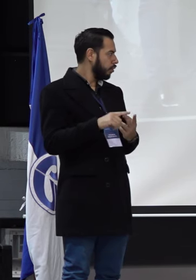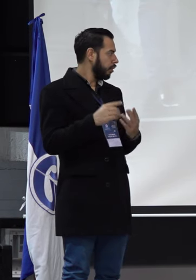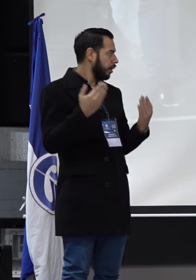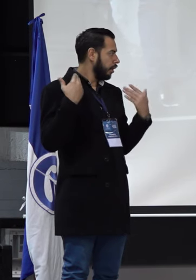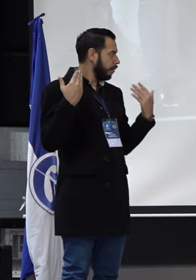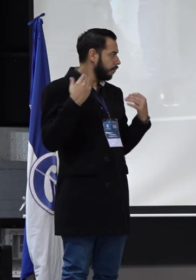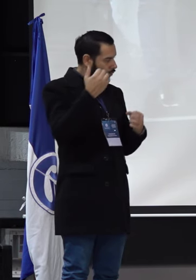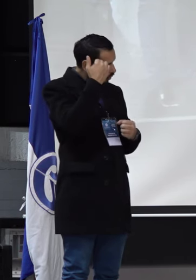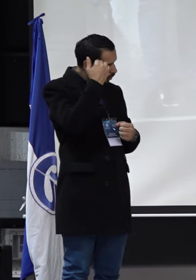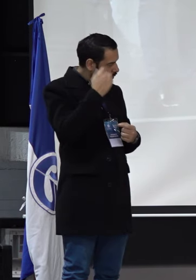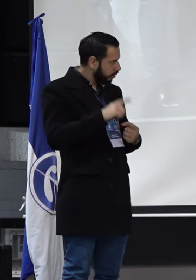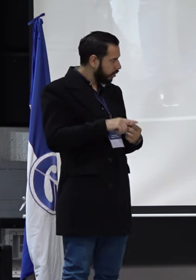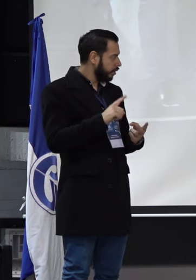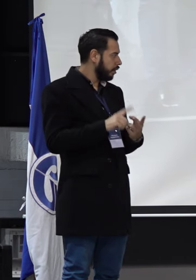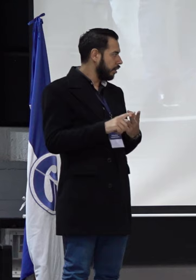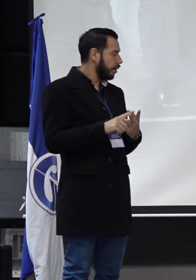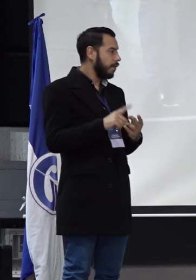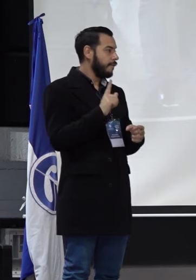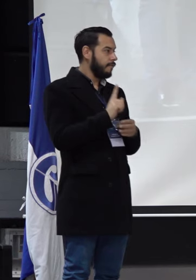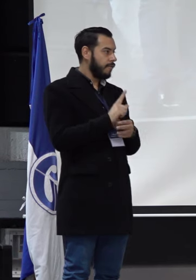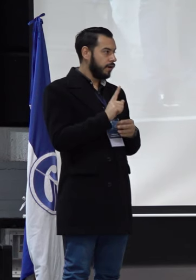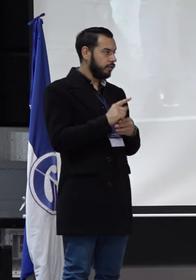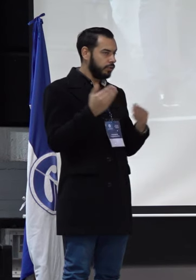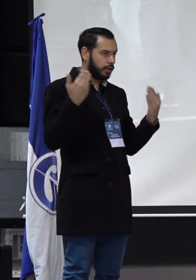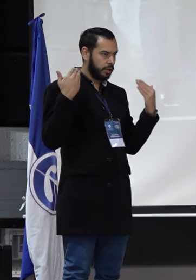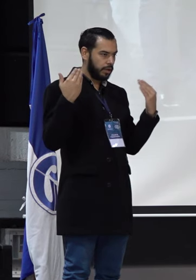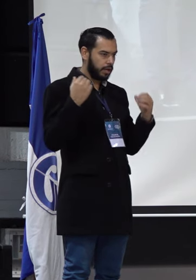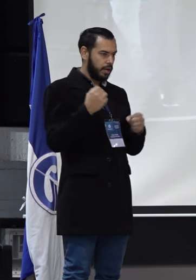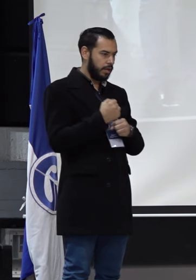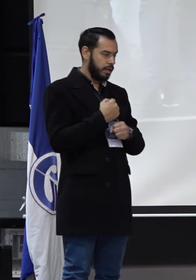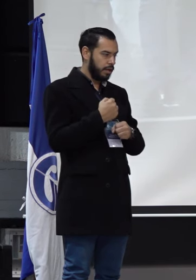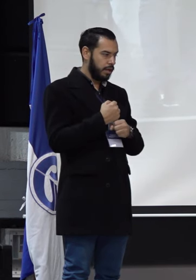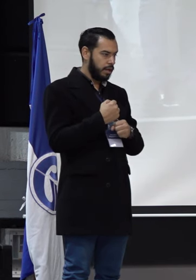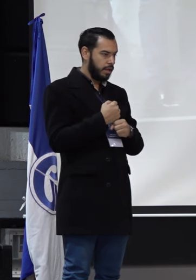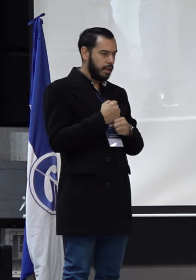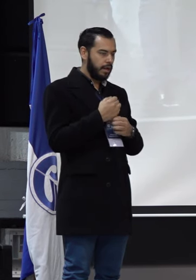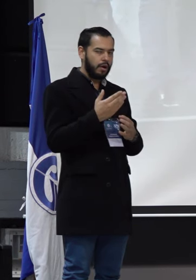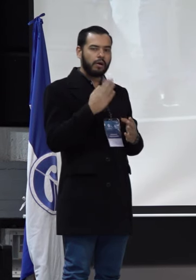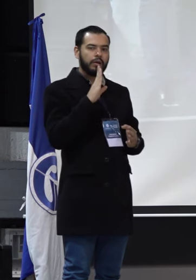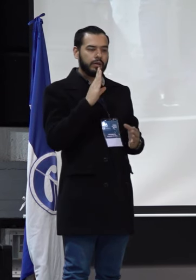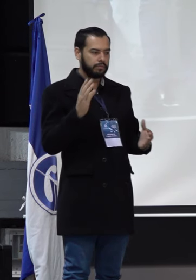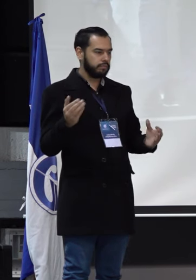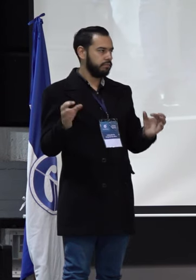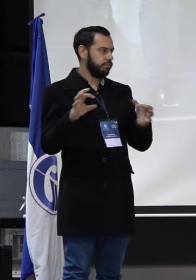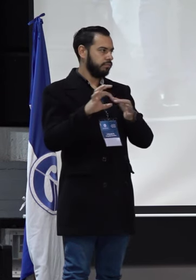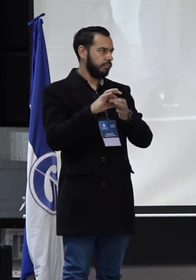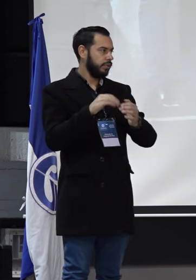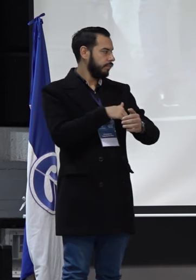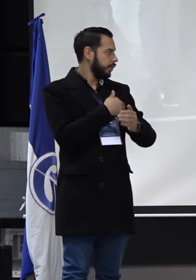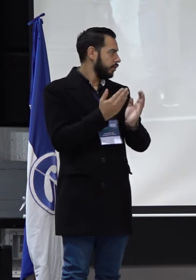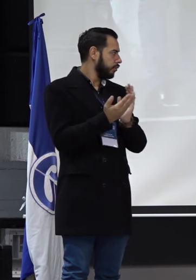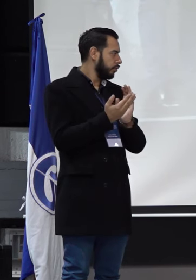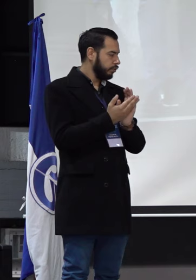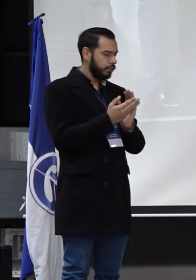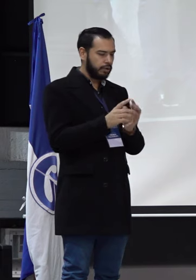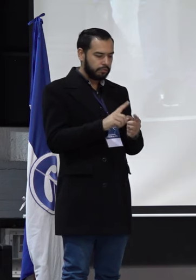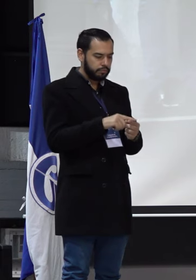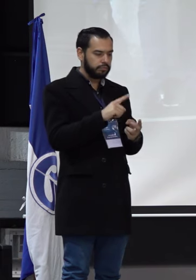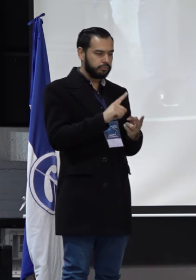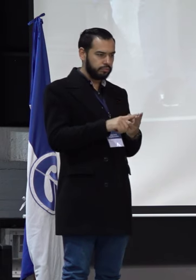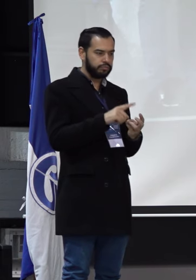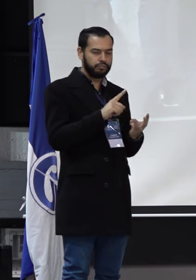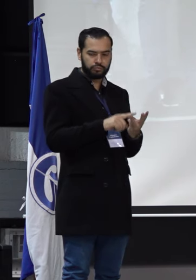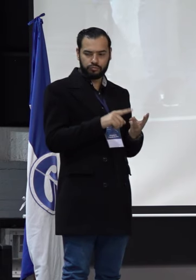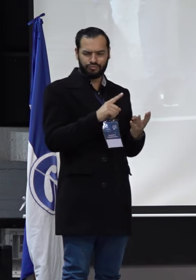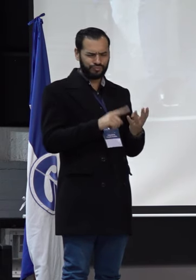Educación Física, la Facultad de Educación Física, para trabajar directamente con el Ministerio. Eso debería hacerse en todos los